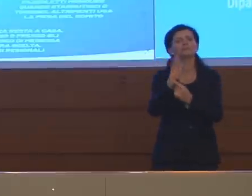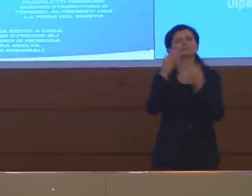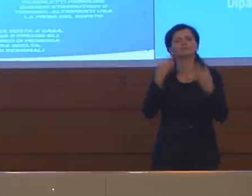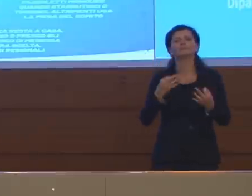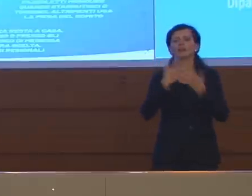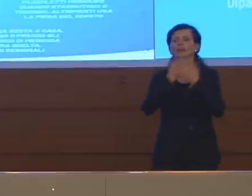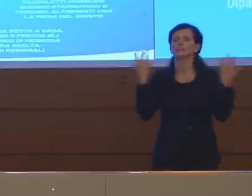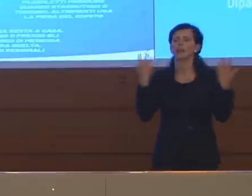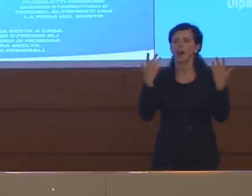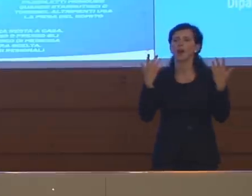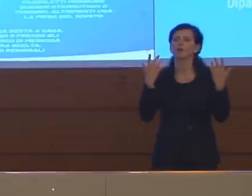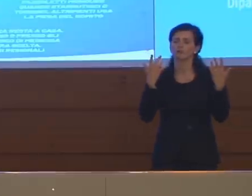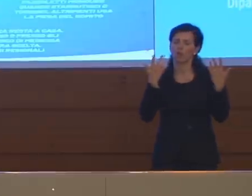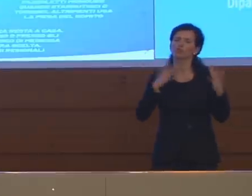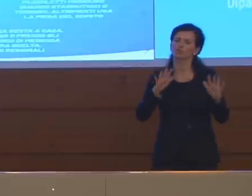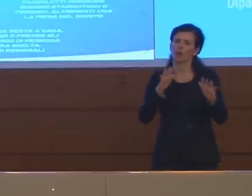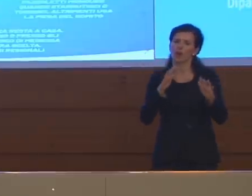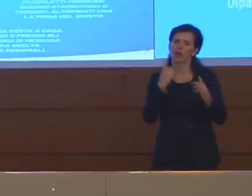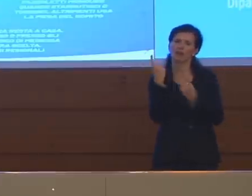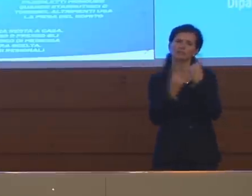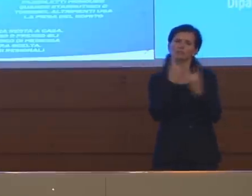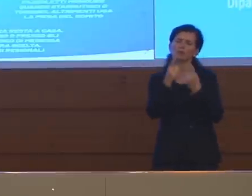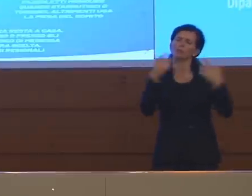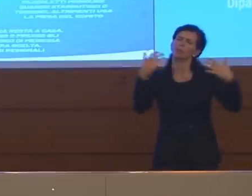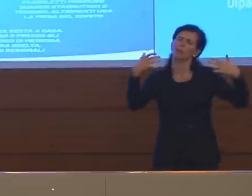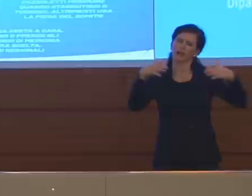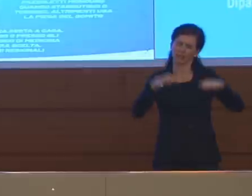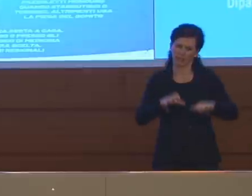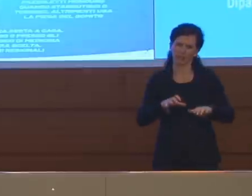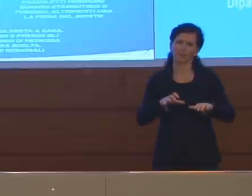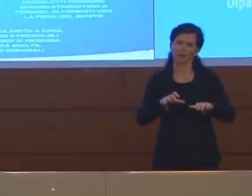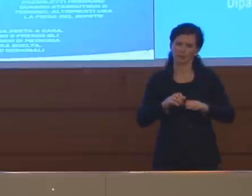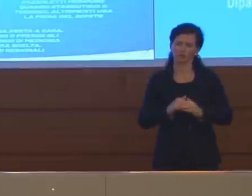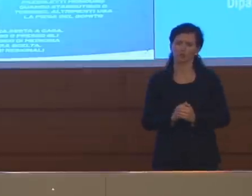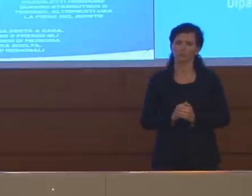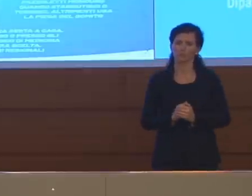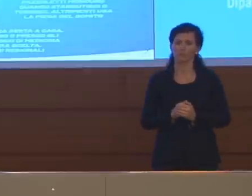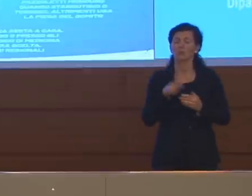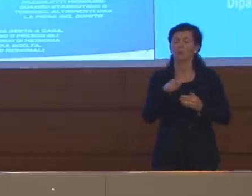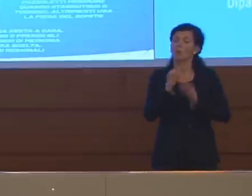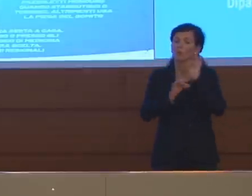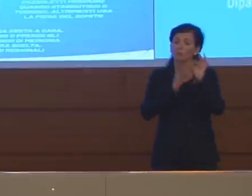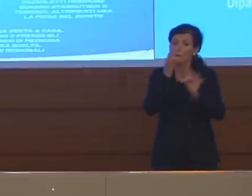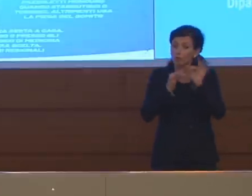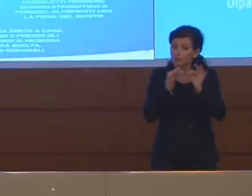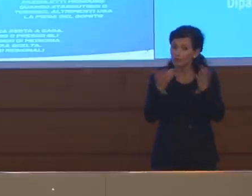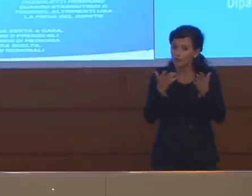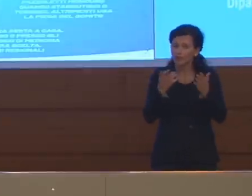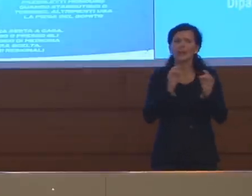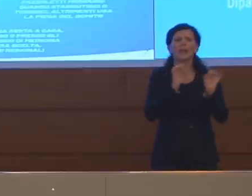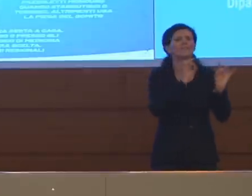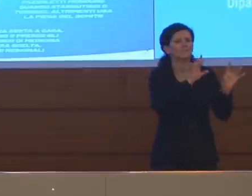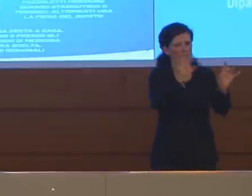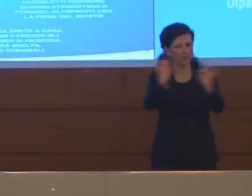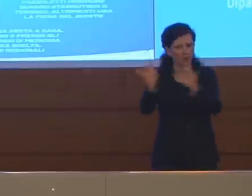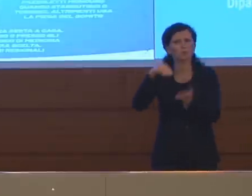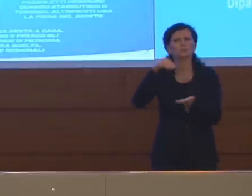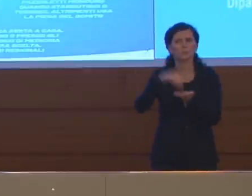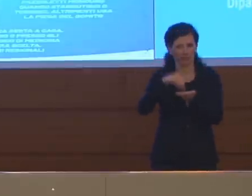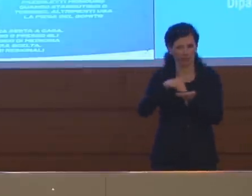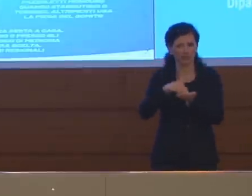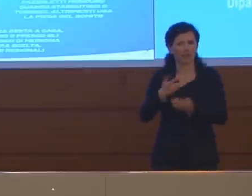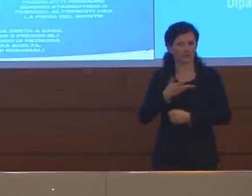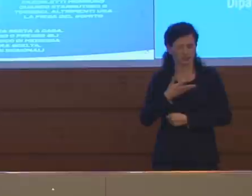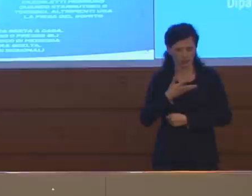siamo verso un decremento. Questo vuol dire, però, anche che comunque c'è una circolazione del virus nel nostro territorio, perché comunque il numero di